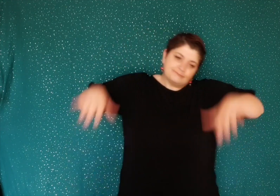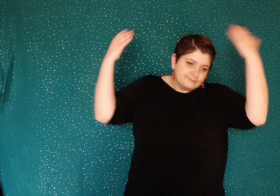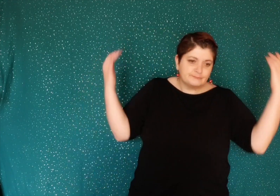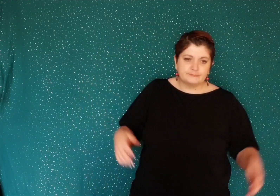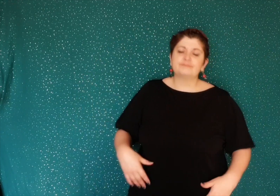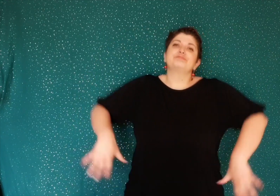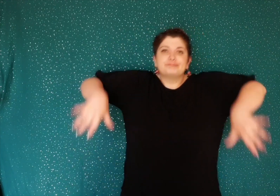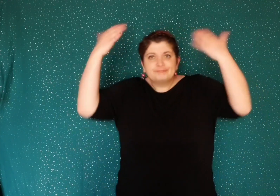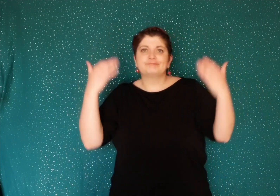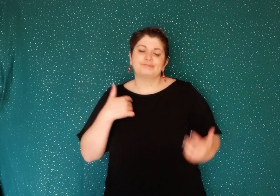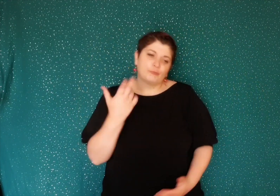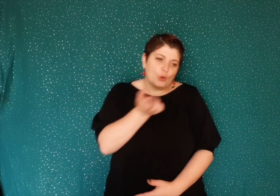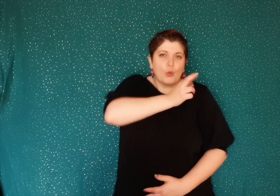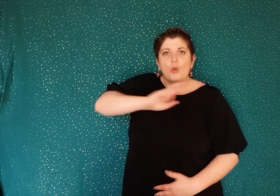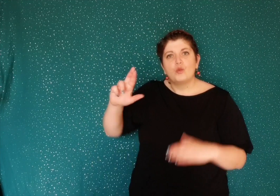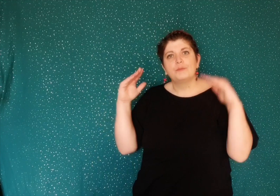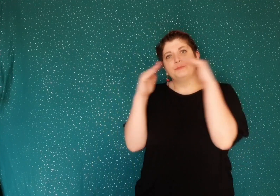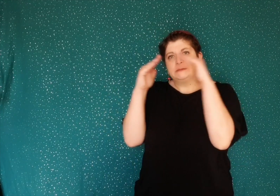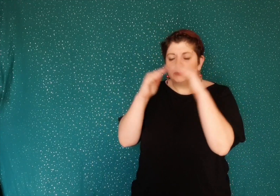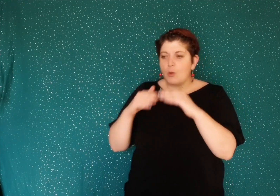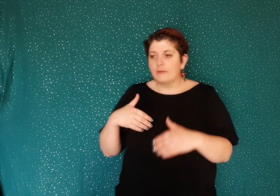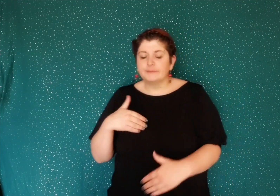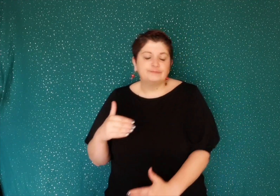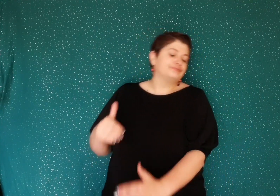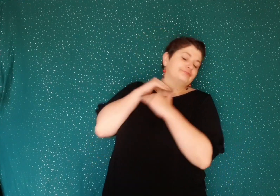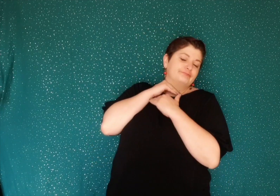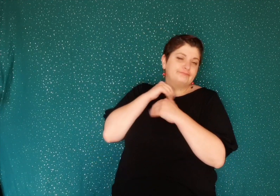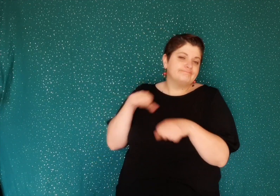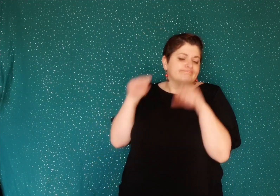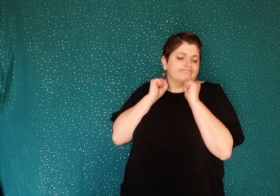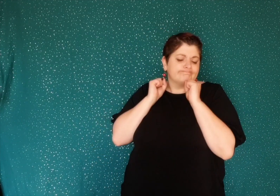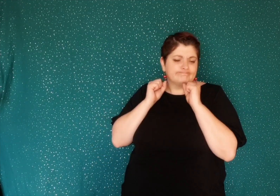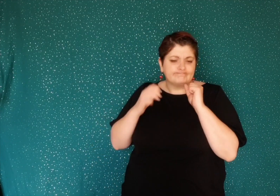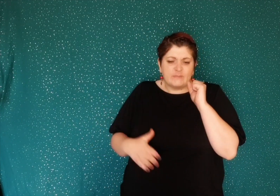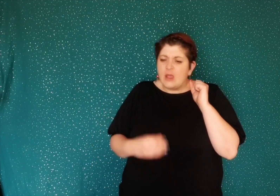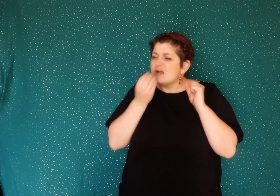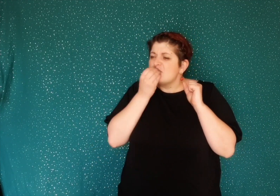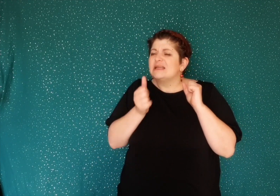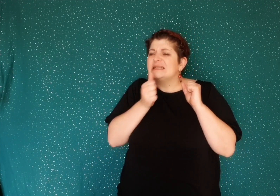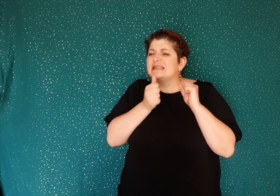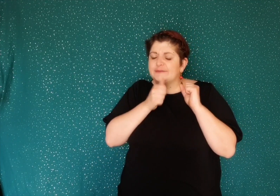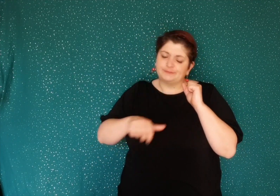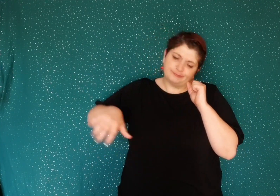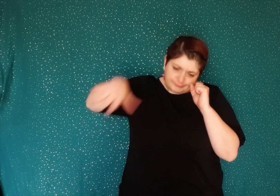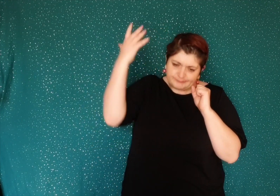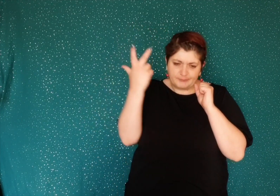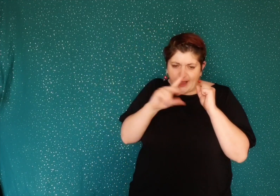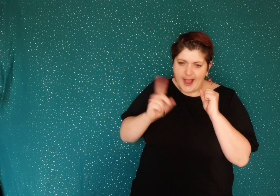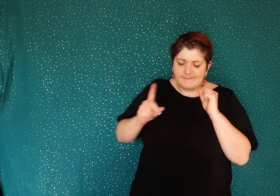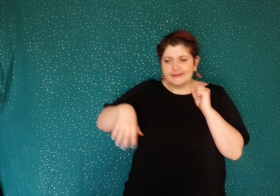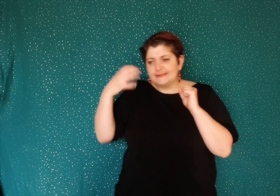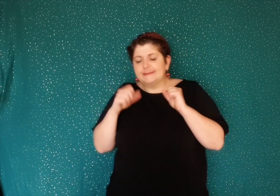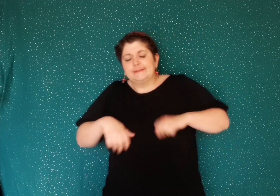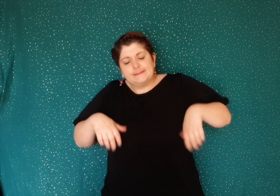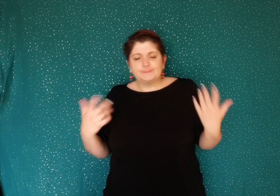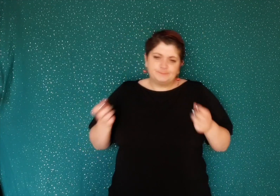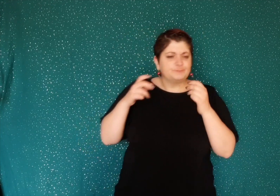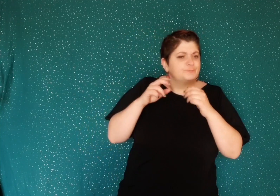alors Benoît décide de rentrer chez lui et d'aller ventre vide se